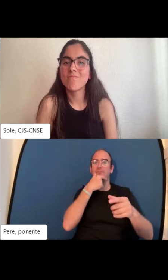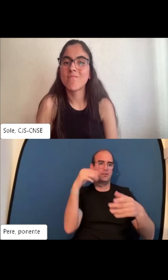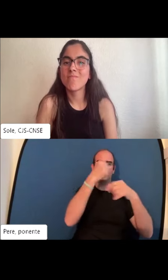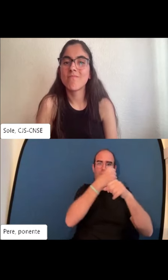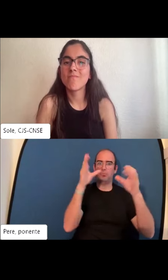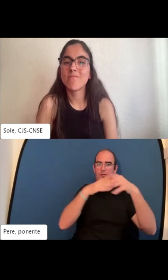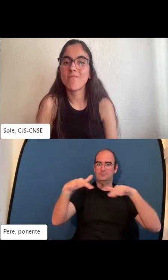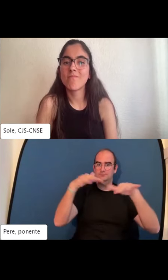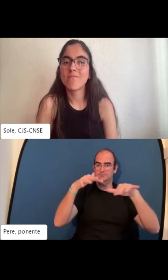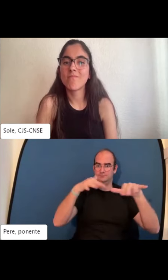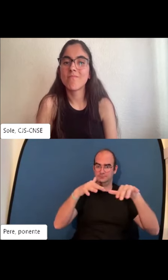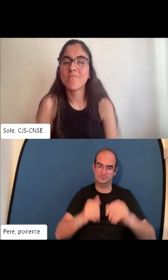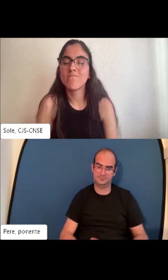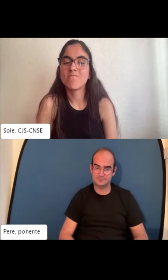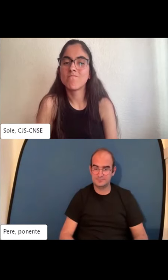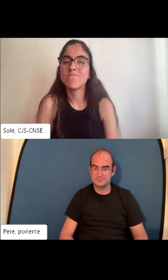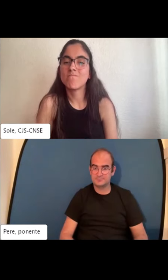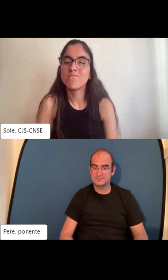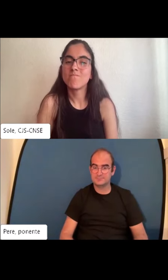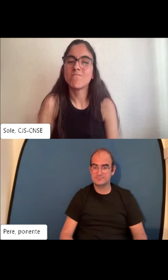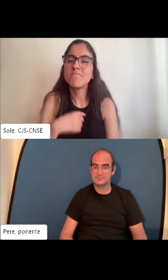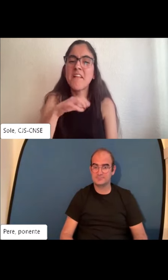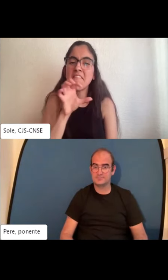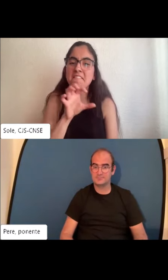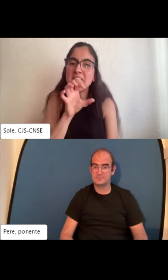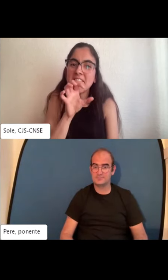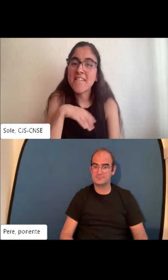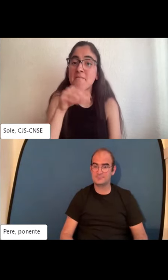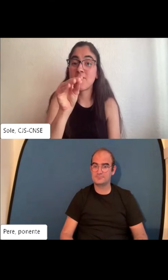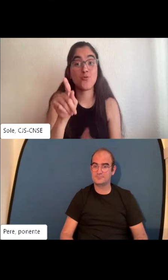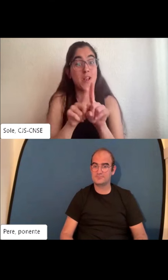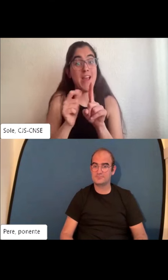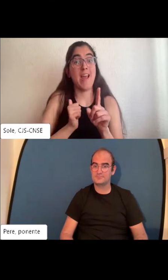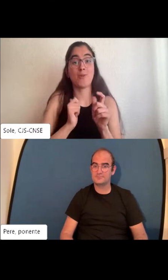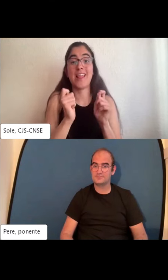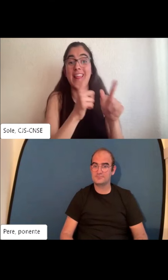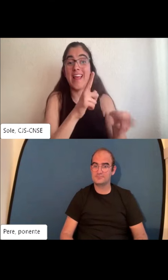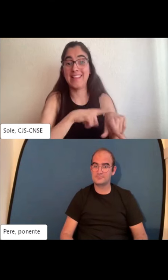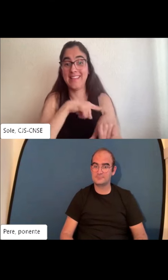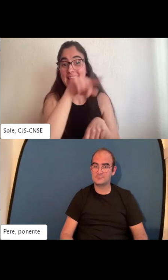la tecnología y es muy importante también el saber trabajar en equipo